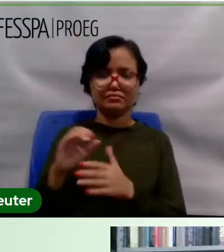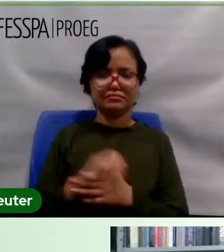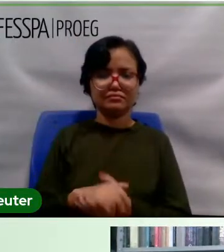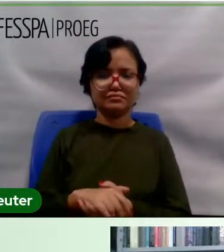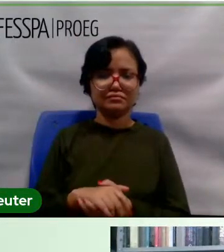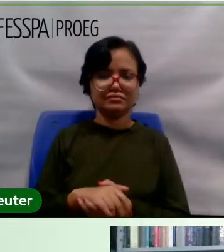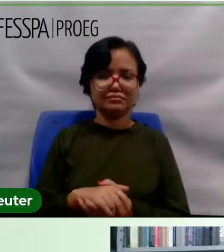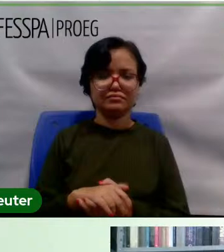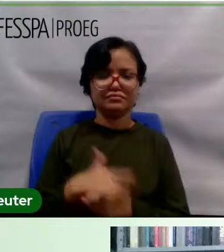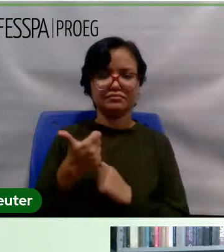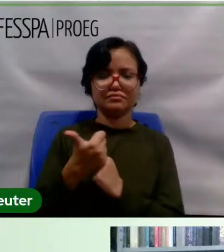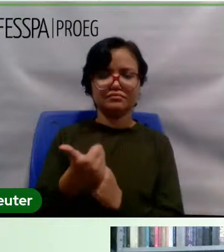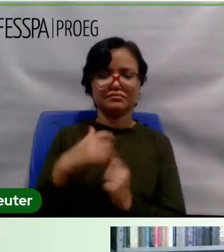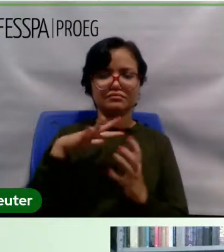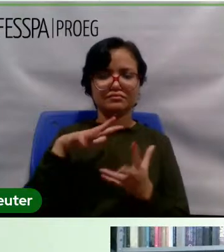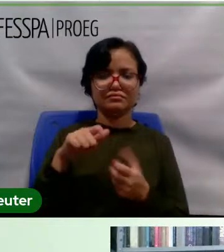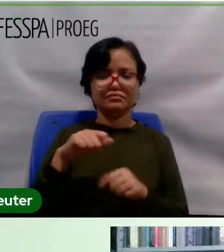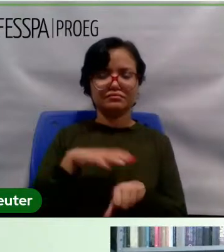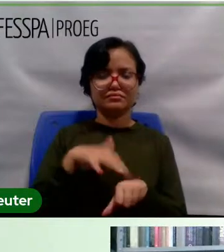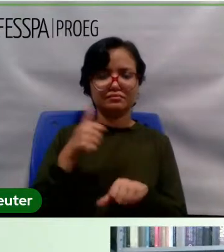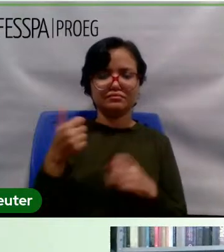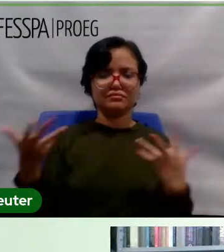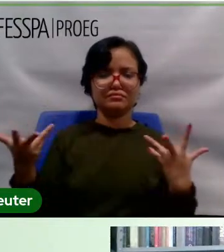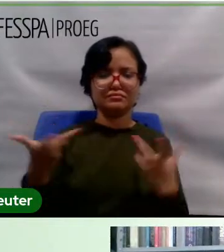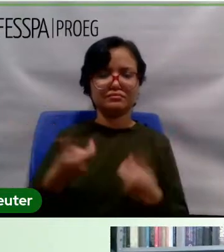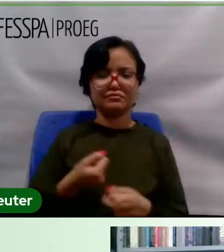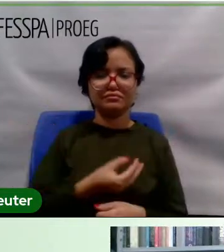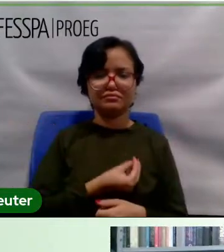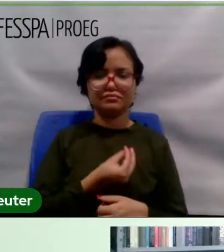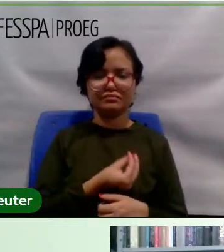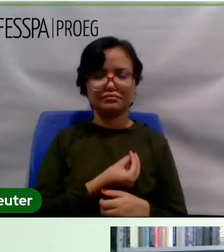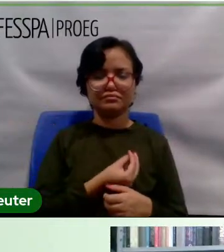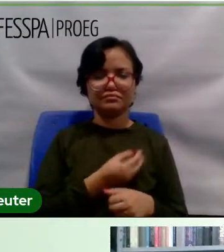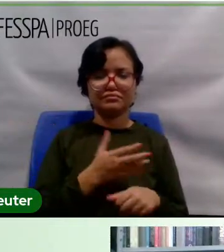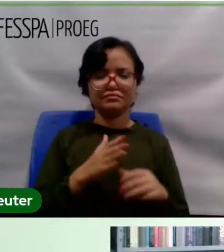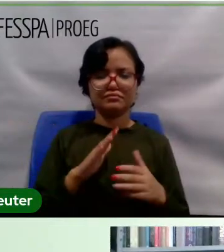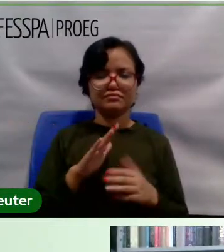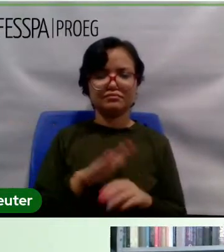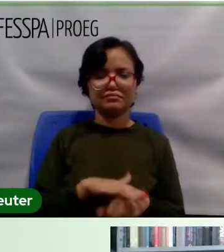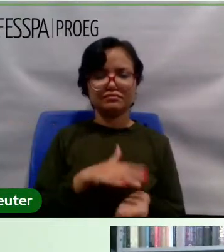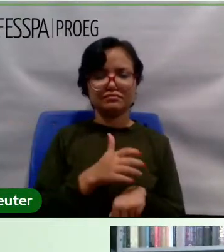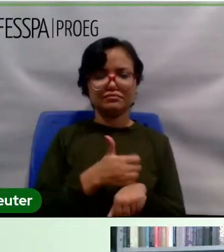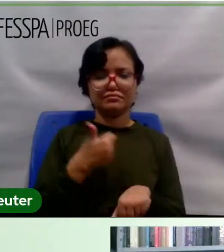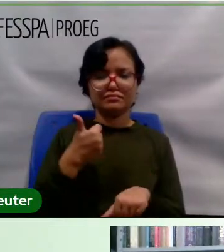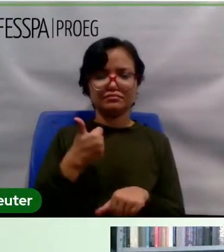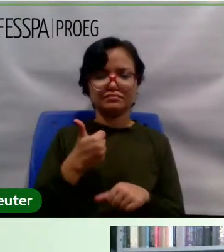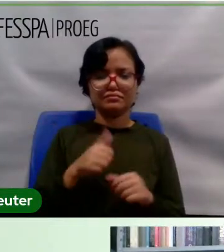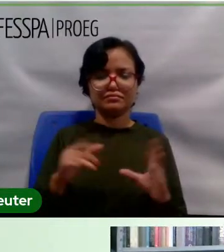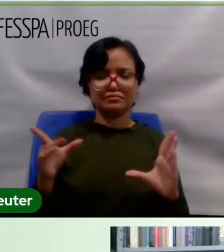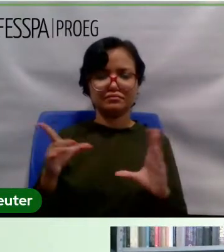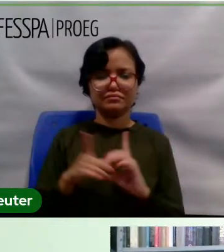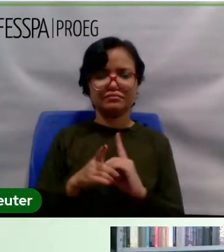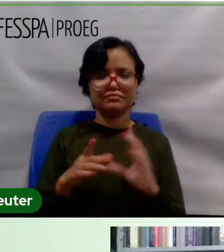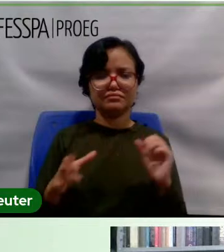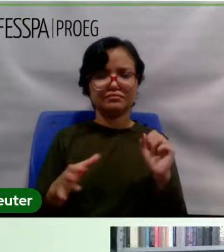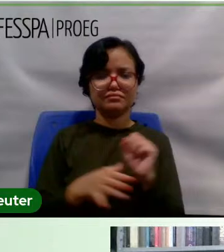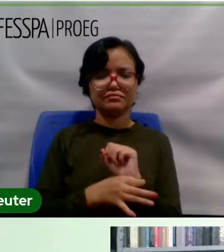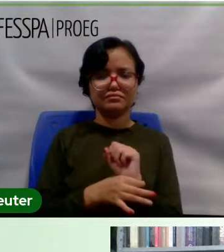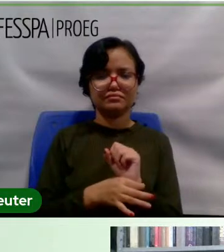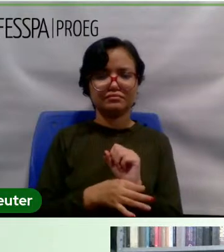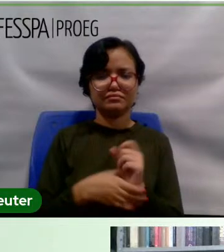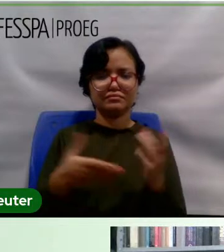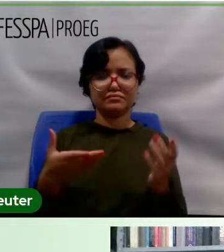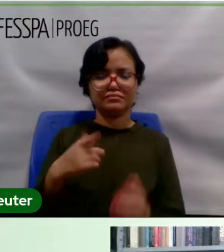melhor, com uma qualidade de vida melhor, com uma democracia mais assegurada. Então, hoje nós temos aqui a professora